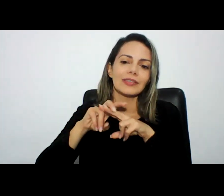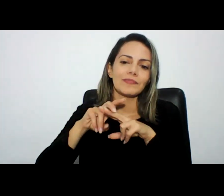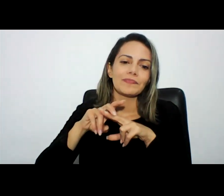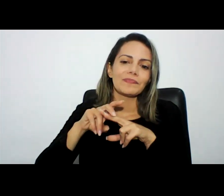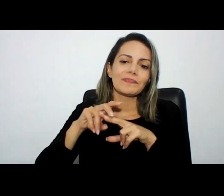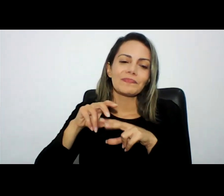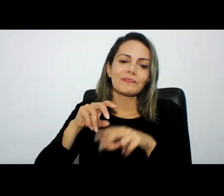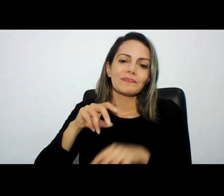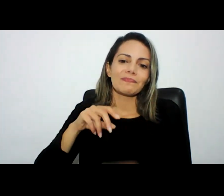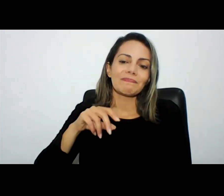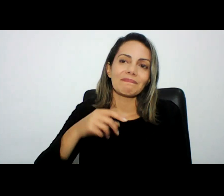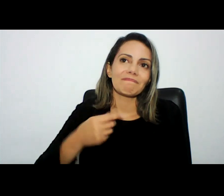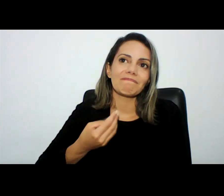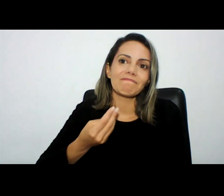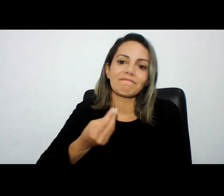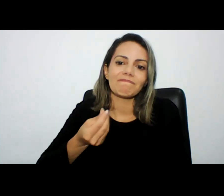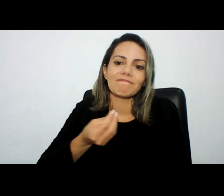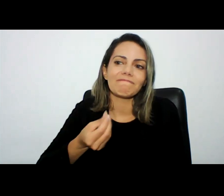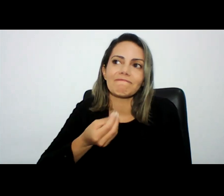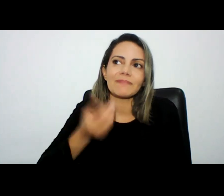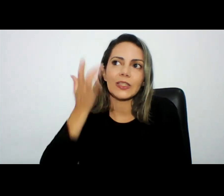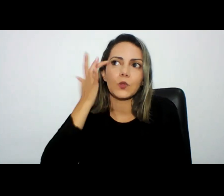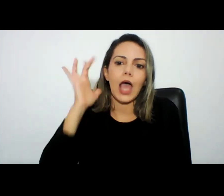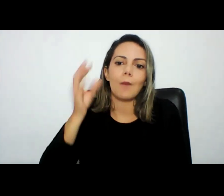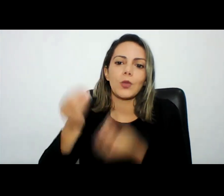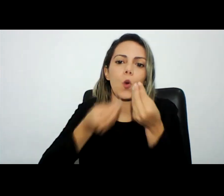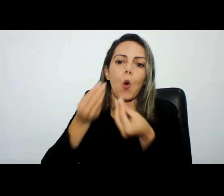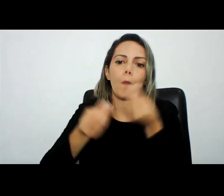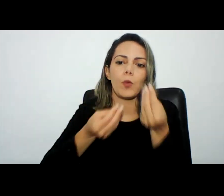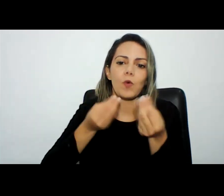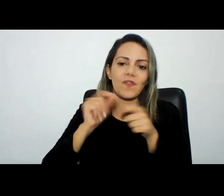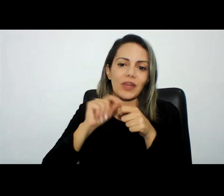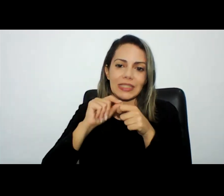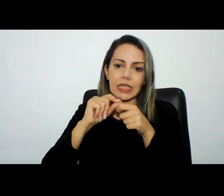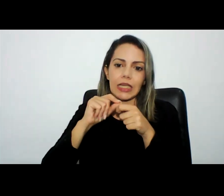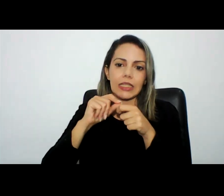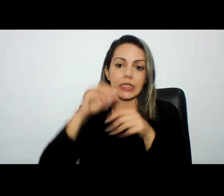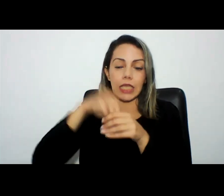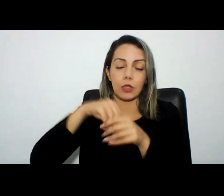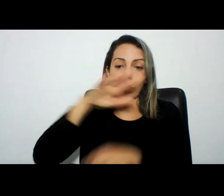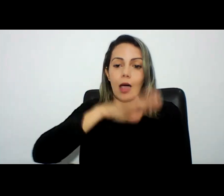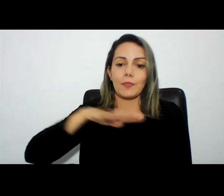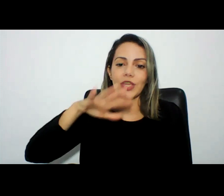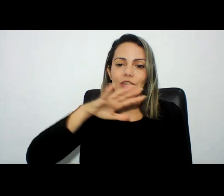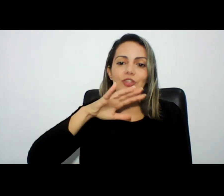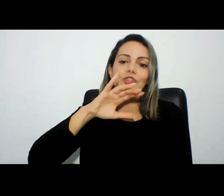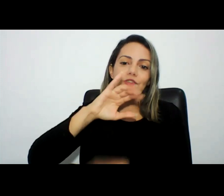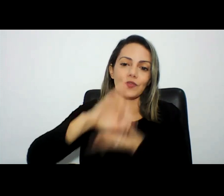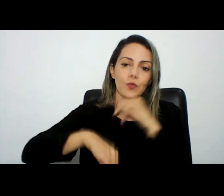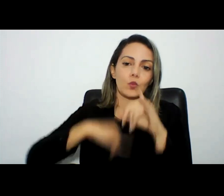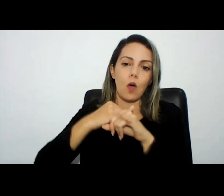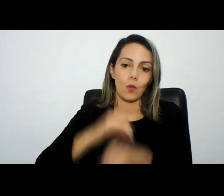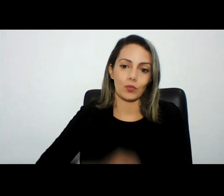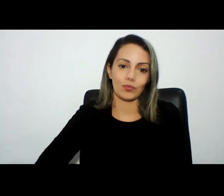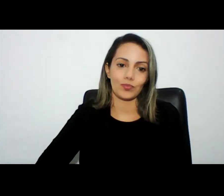tato de como se comportar na internet quando eu dou palestras eu costumo inclusive fazer um